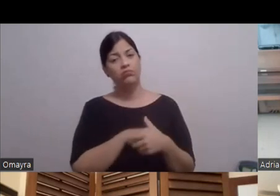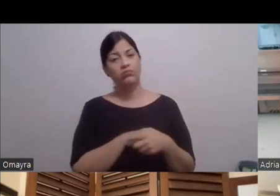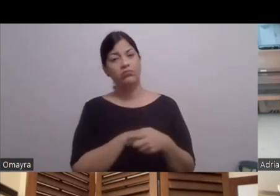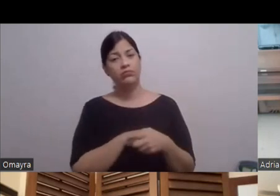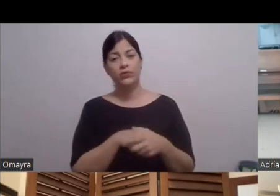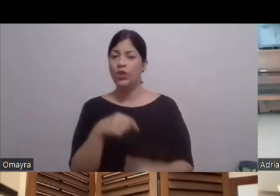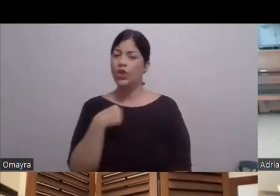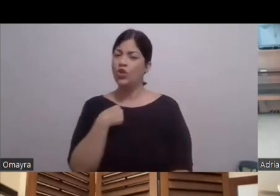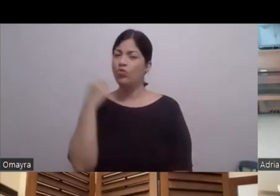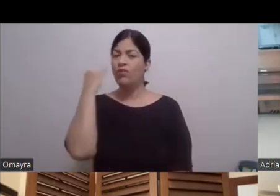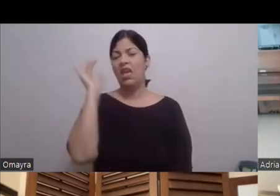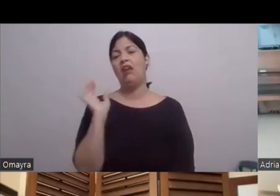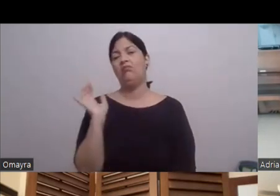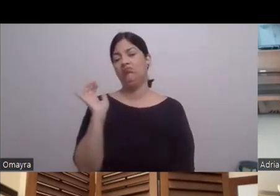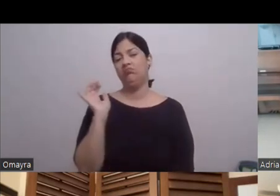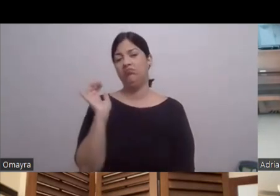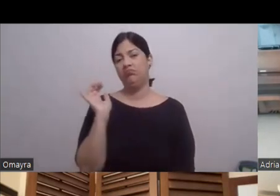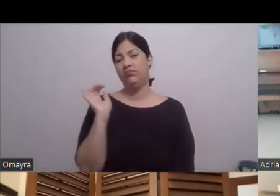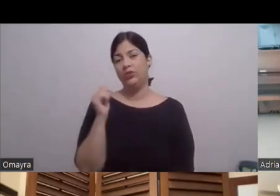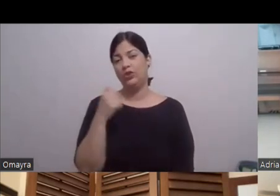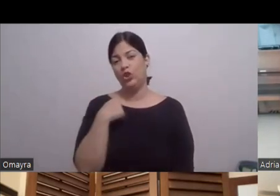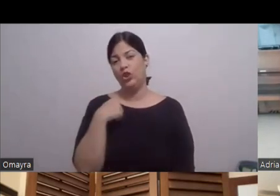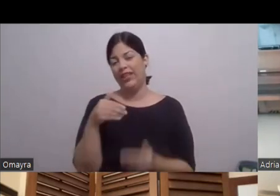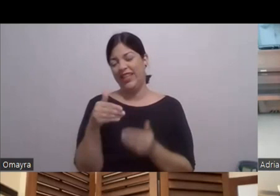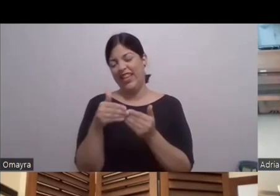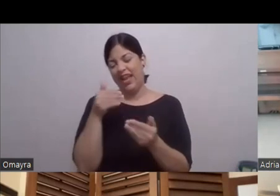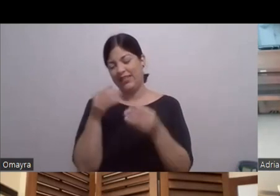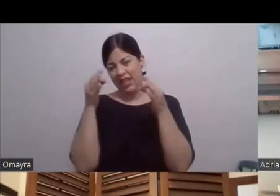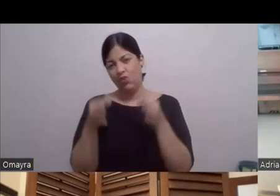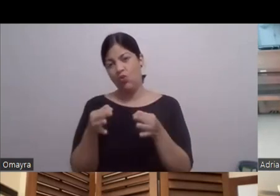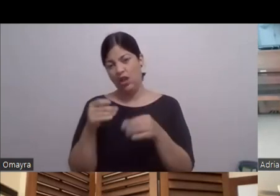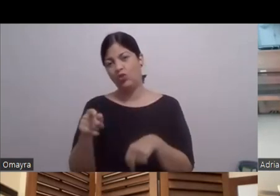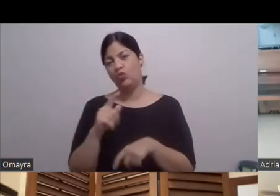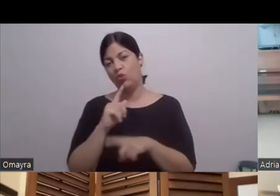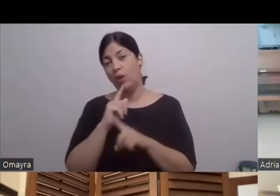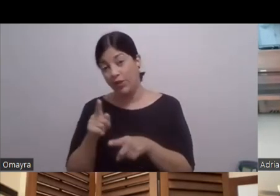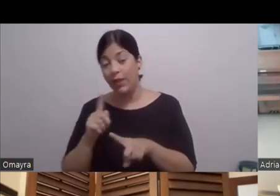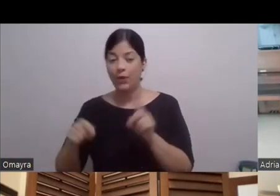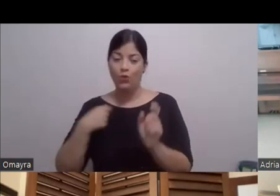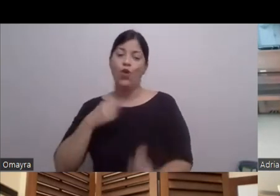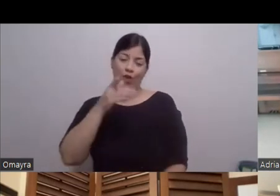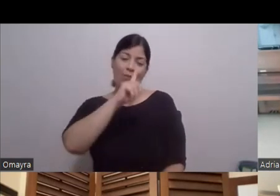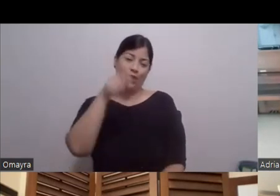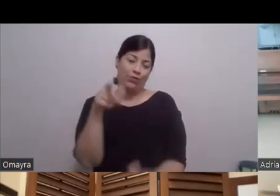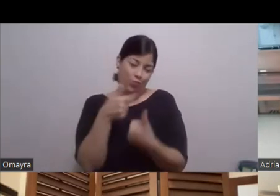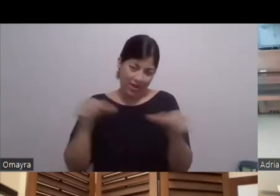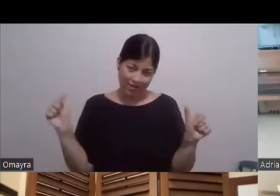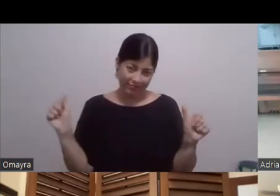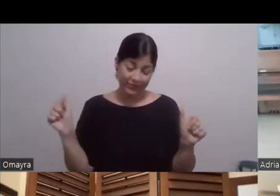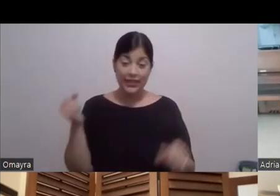Yo estoy Casi Casi segura De lo que tú vas a contestar Pero como quiera Voy a hacer la pregunta Si tú fueras O sea Te dijeran